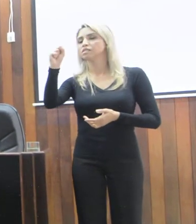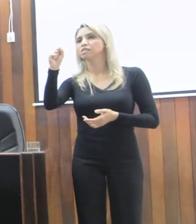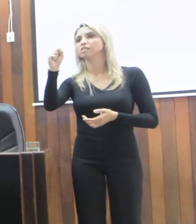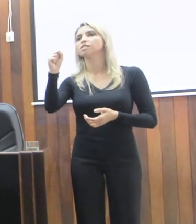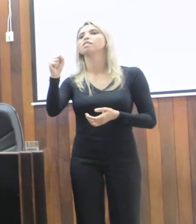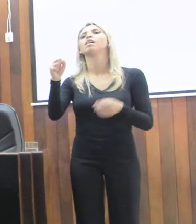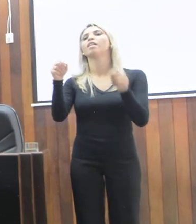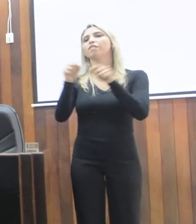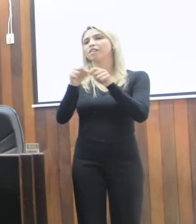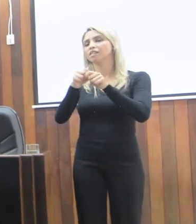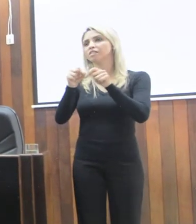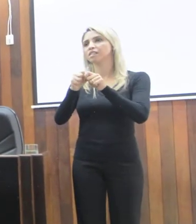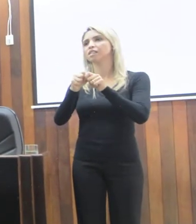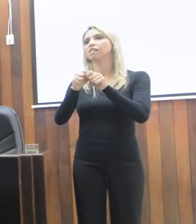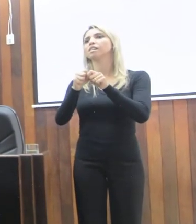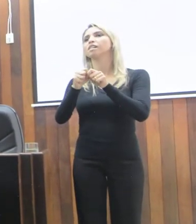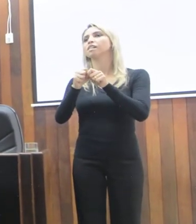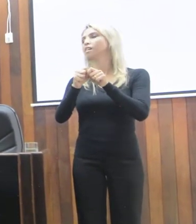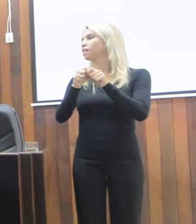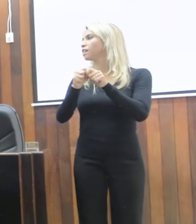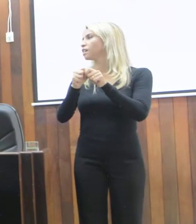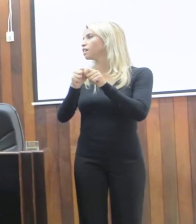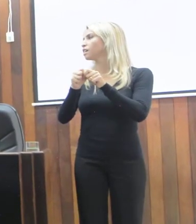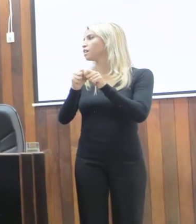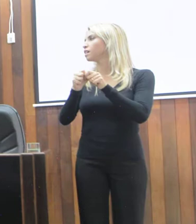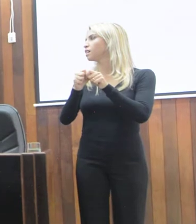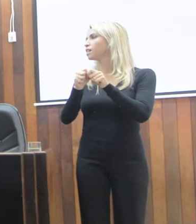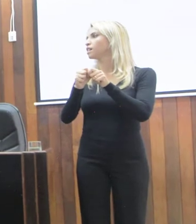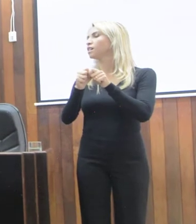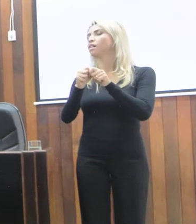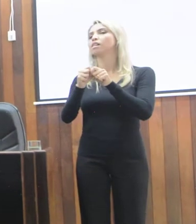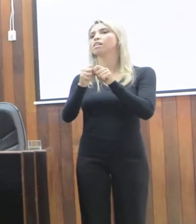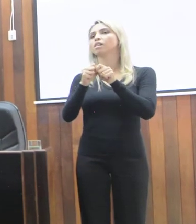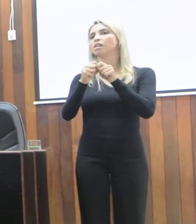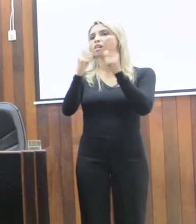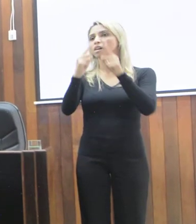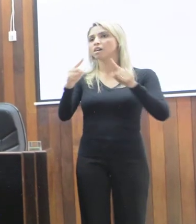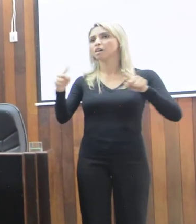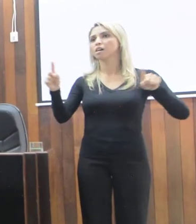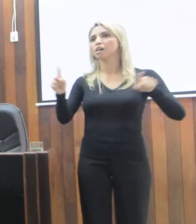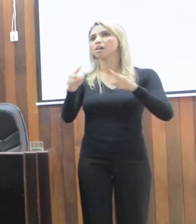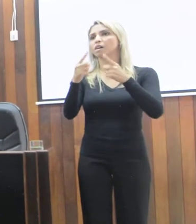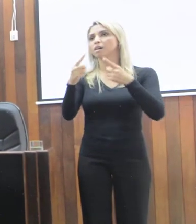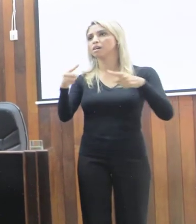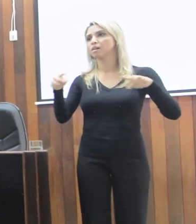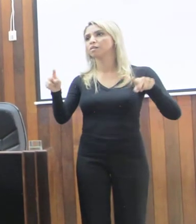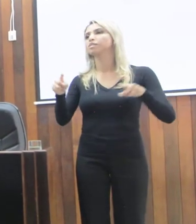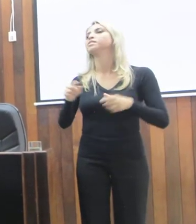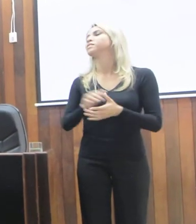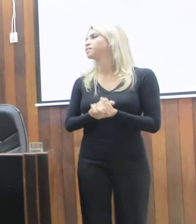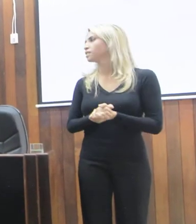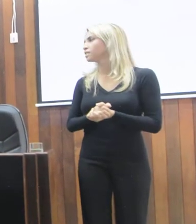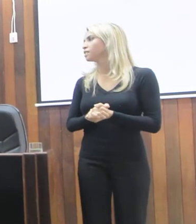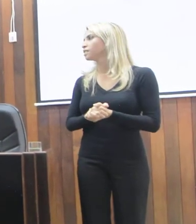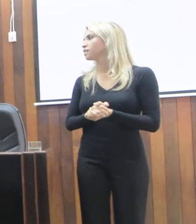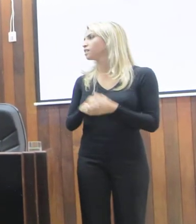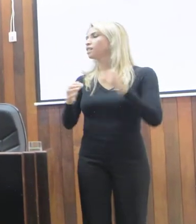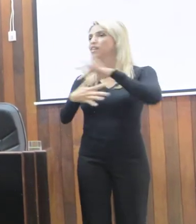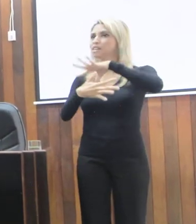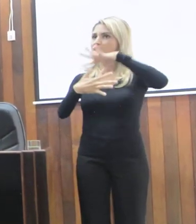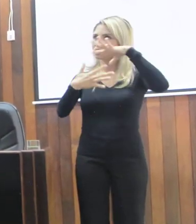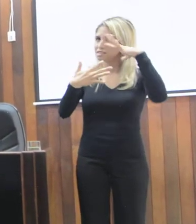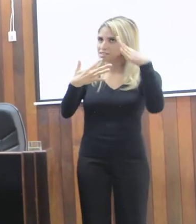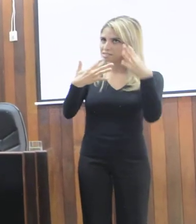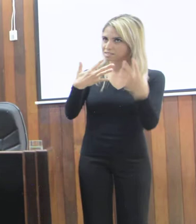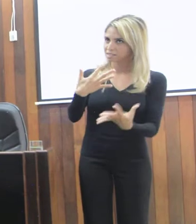que vai, depois da sua fala, vai fazer a tradução para a